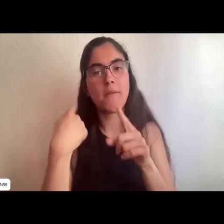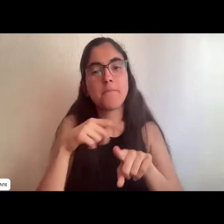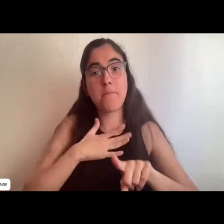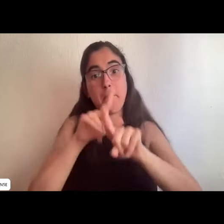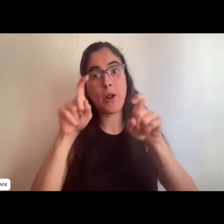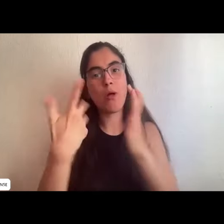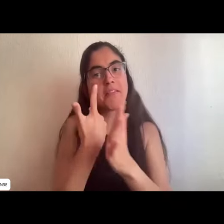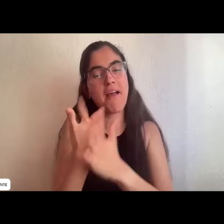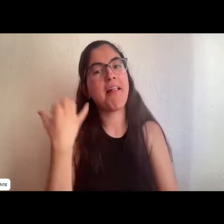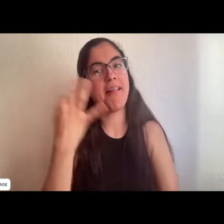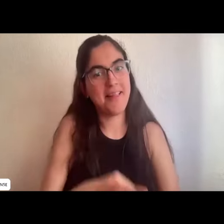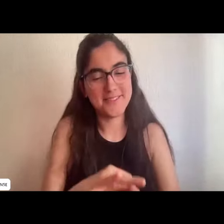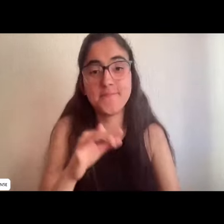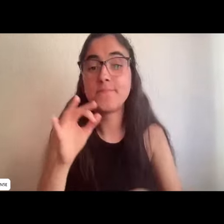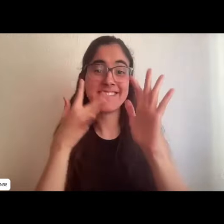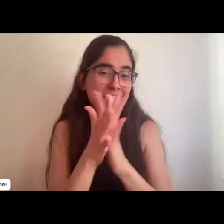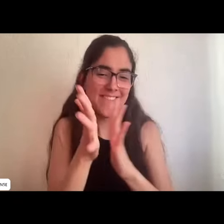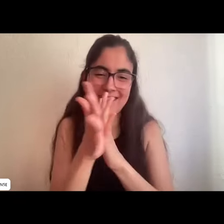gracias Pere por comentarnos tu experiencia